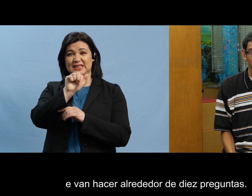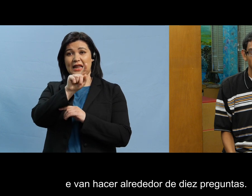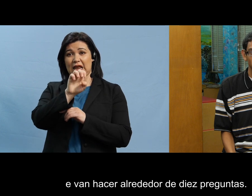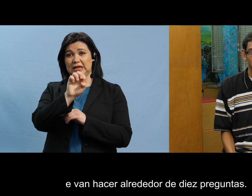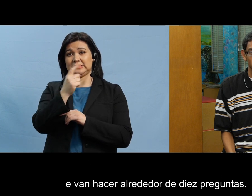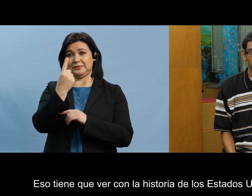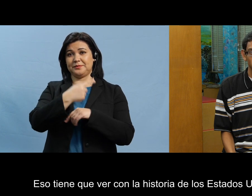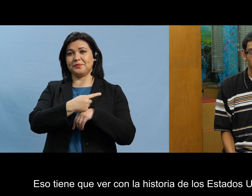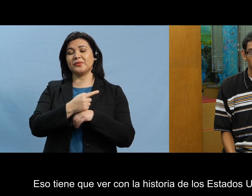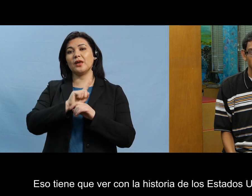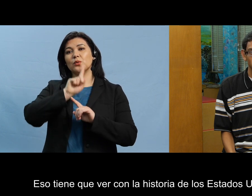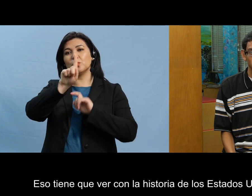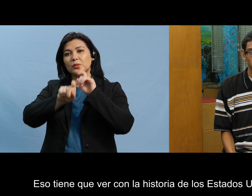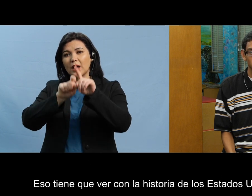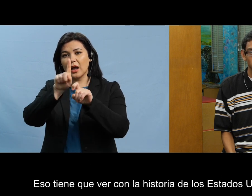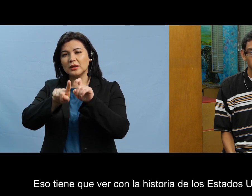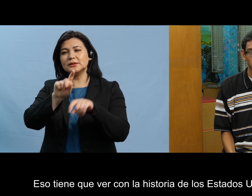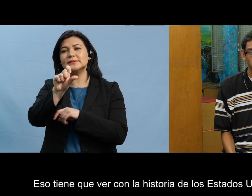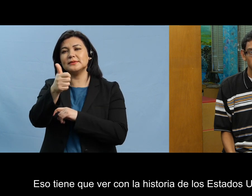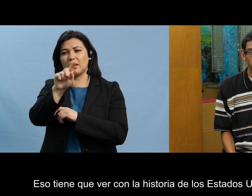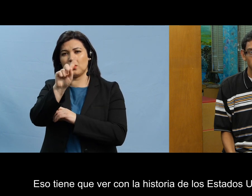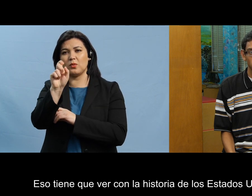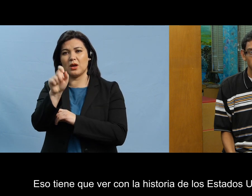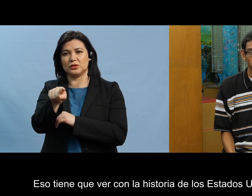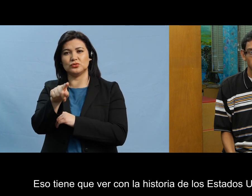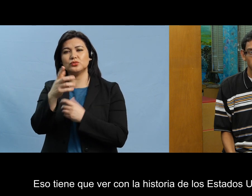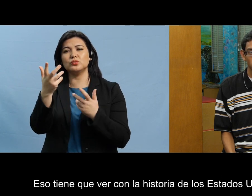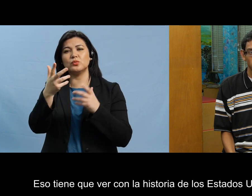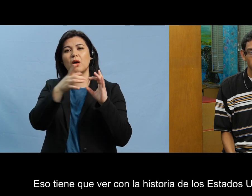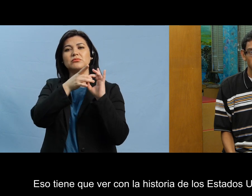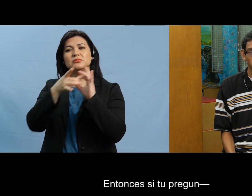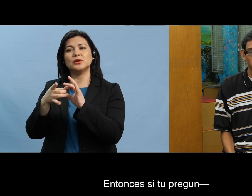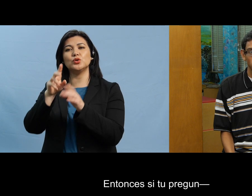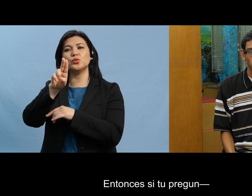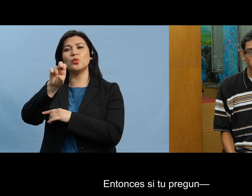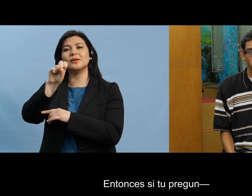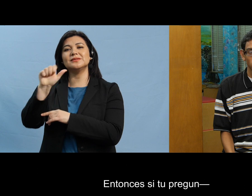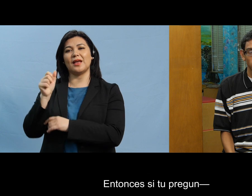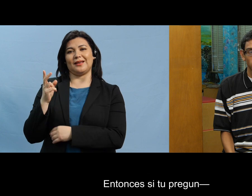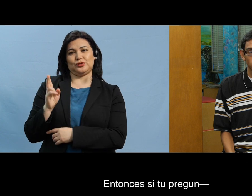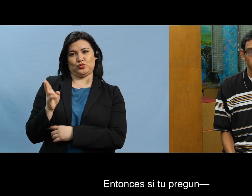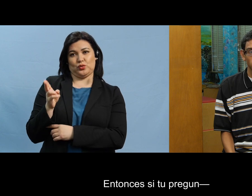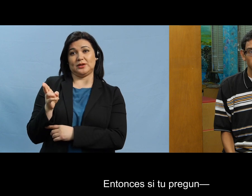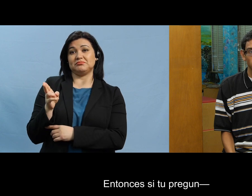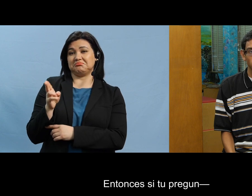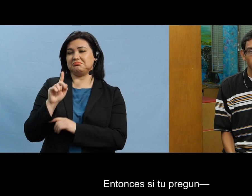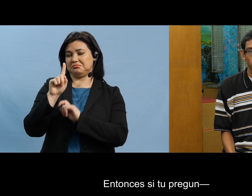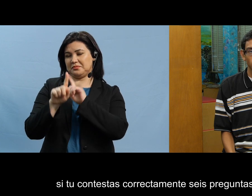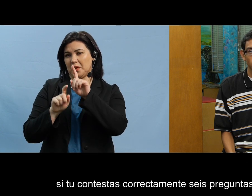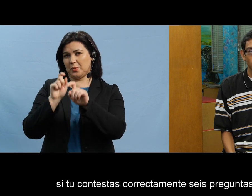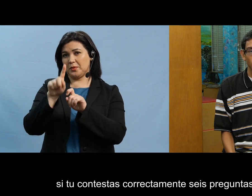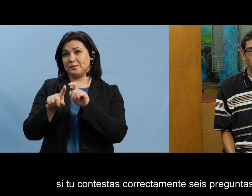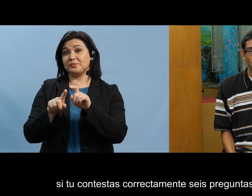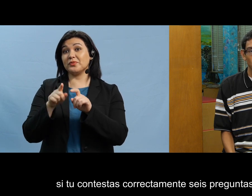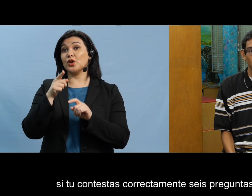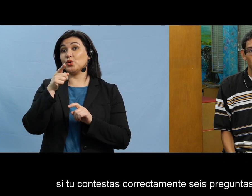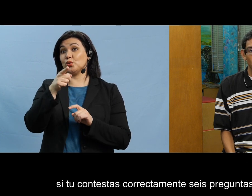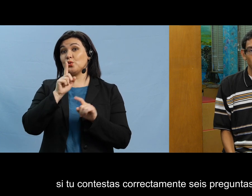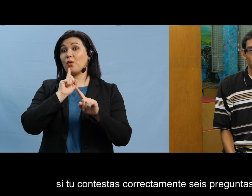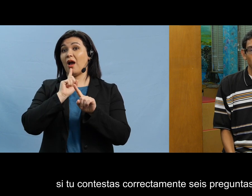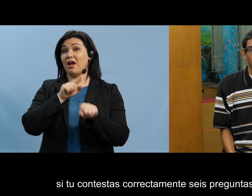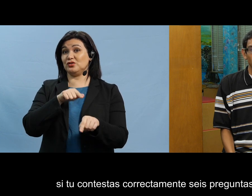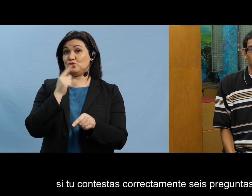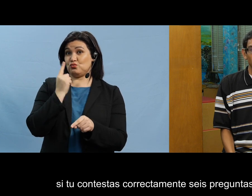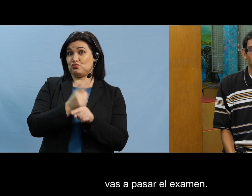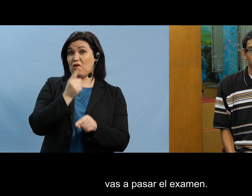10 preguntas esto tiene que ver con la historia de los eeuu entonces si tú preguntas y tú contestas correctamente